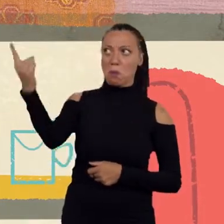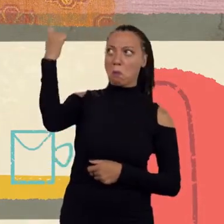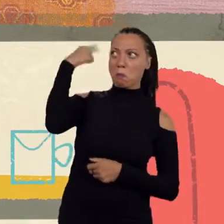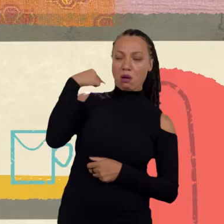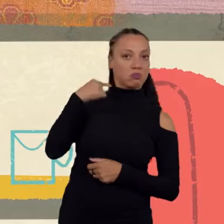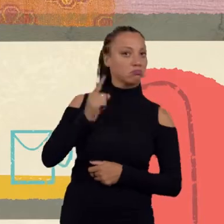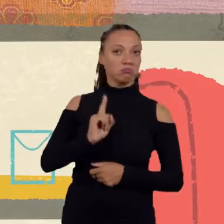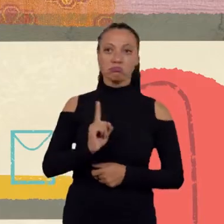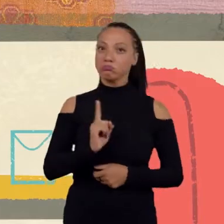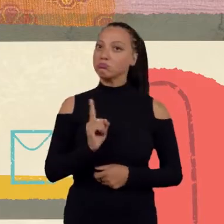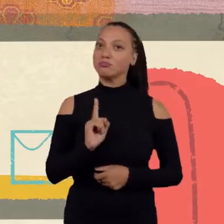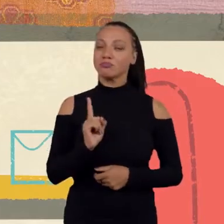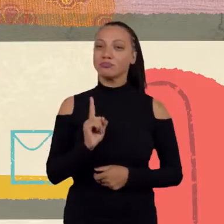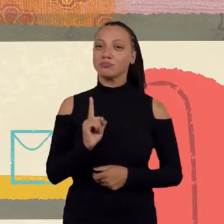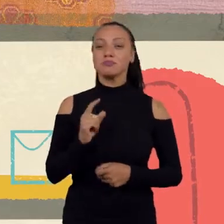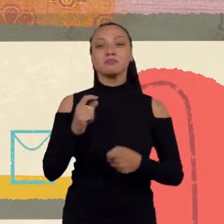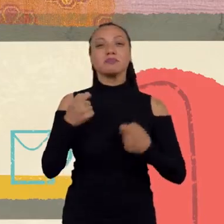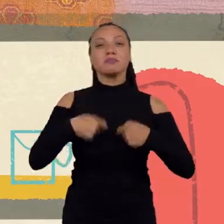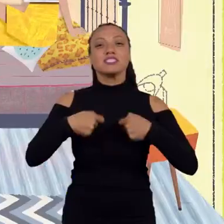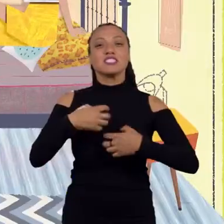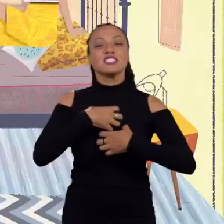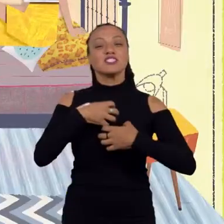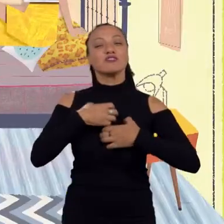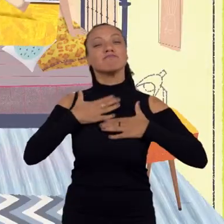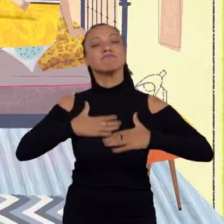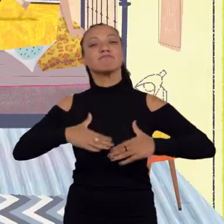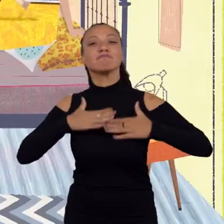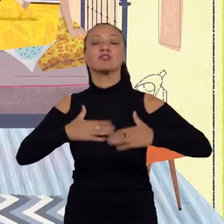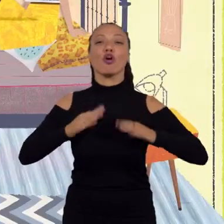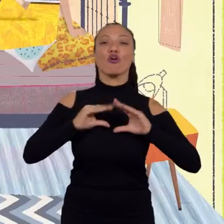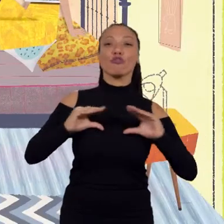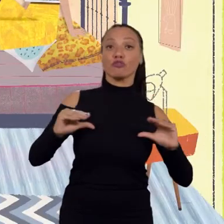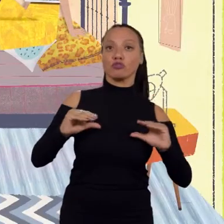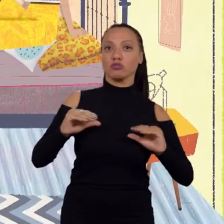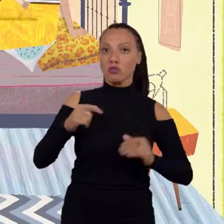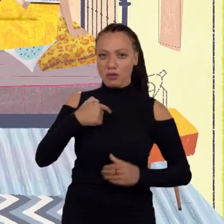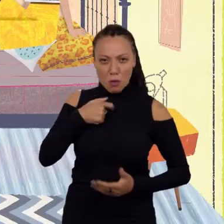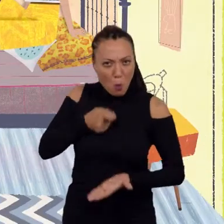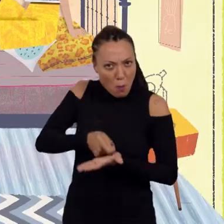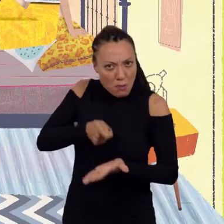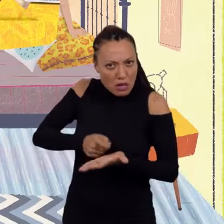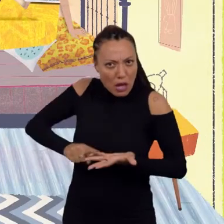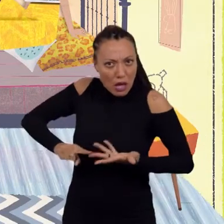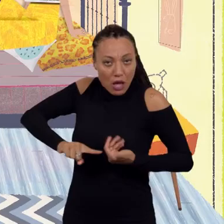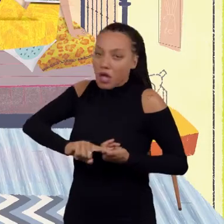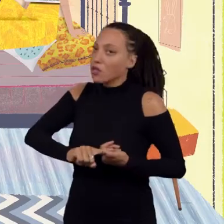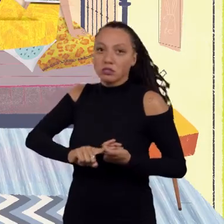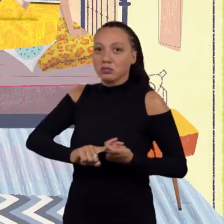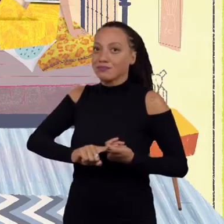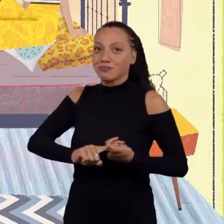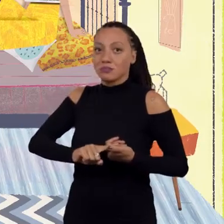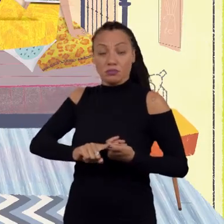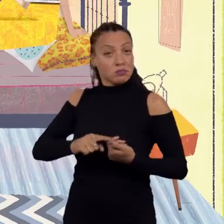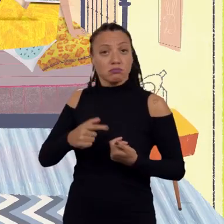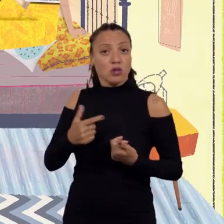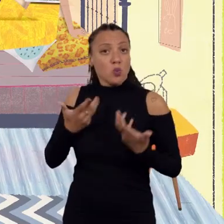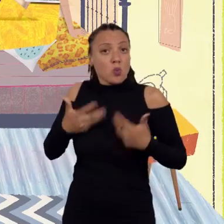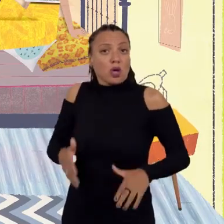A sensação de conforto, ela tem que ser nossa. A gente não tem uma obrigação nenhuma de fazer nada pra ninguém que a gente não queira. Essa é uma boa dica.